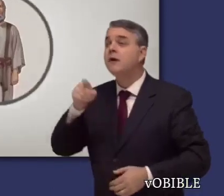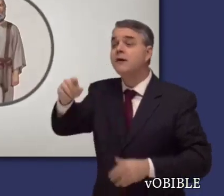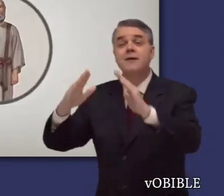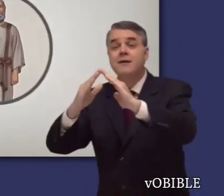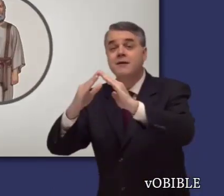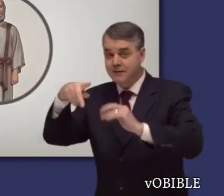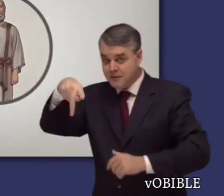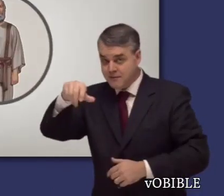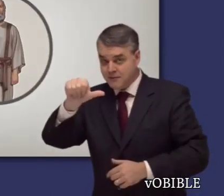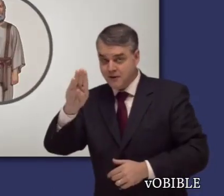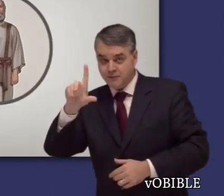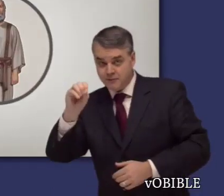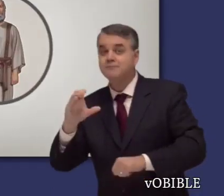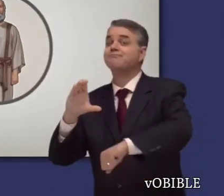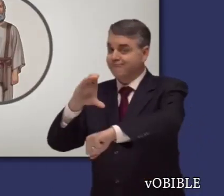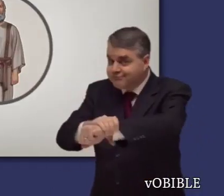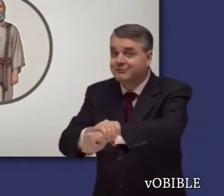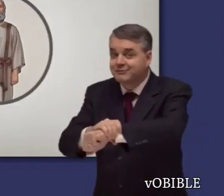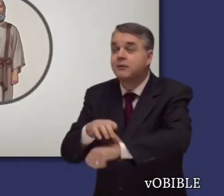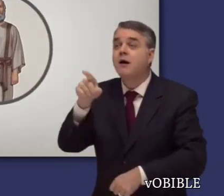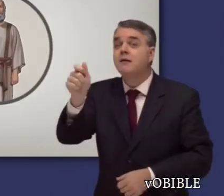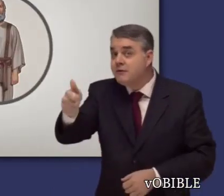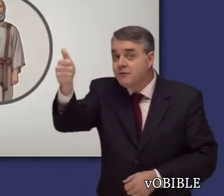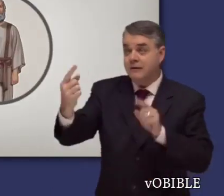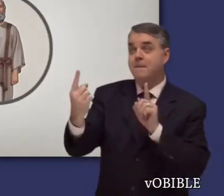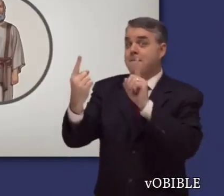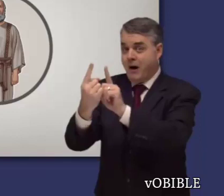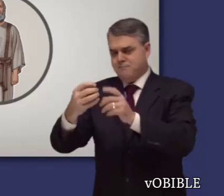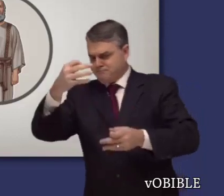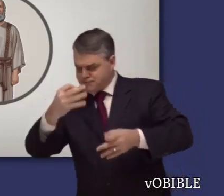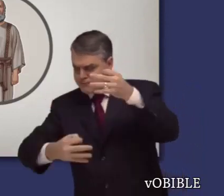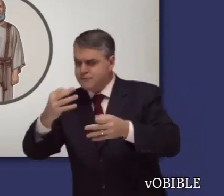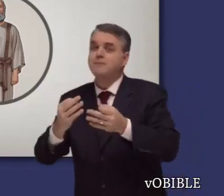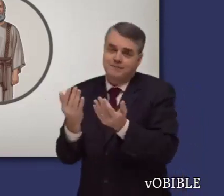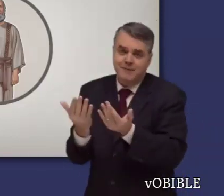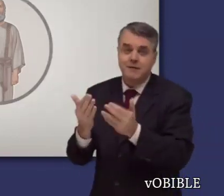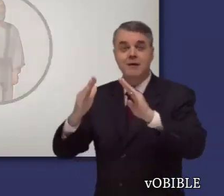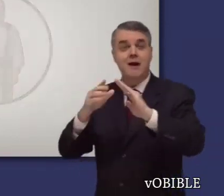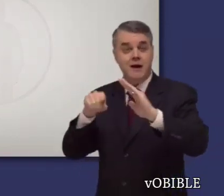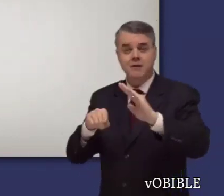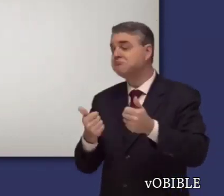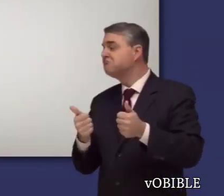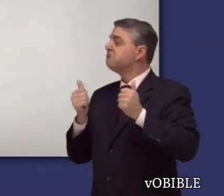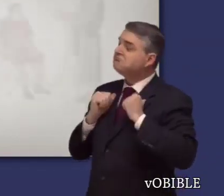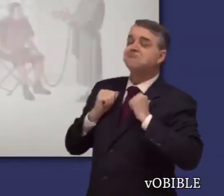Al final del relato, Pablo está en Roma bajo arresto domiciliario a la espera de juicio.